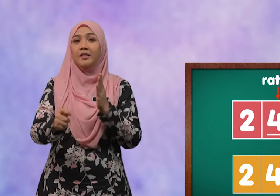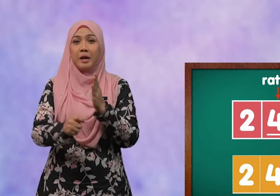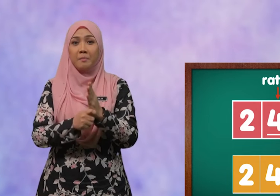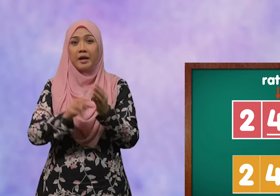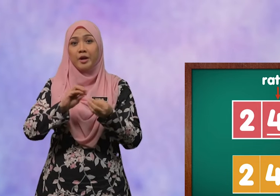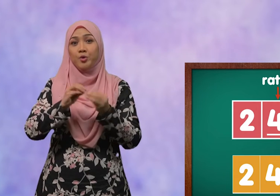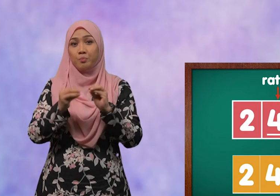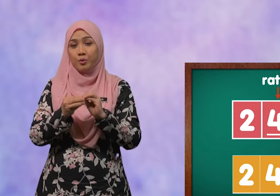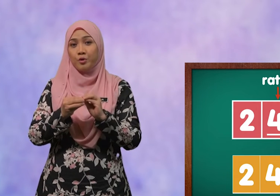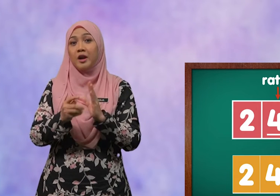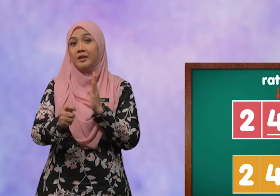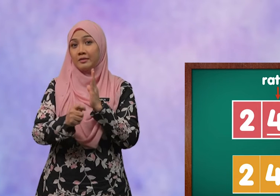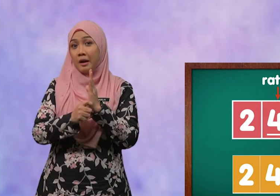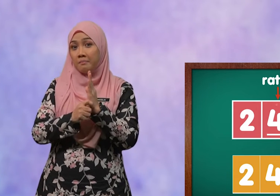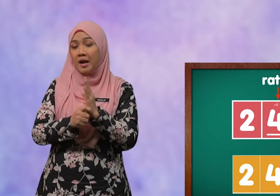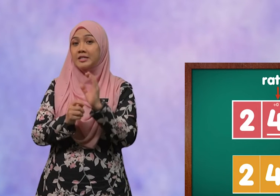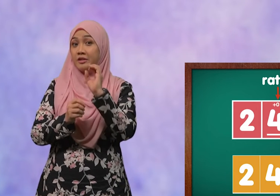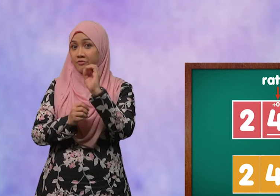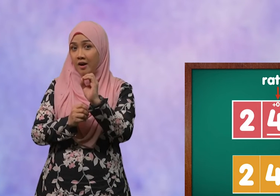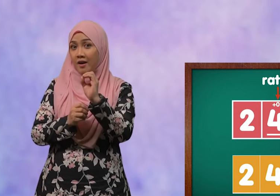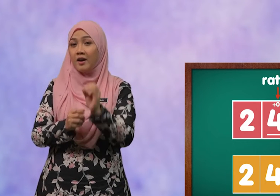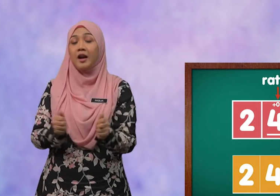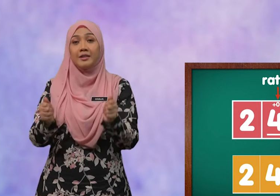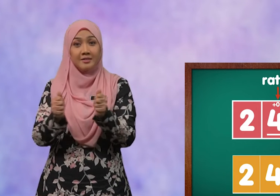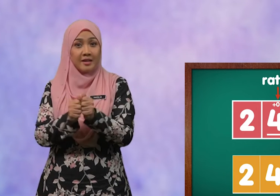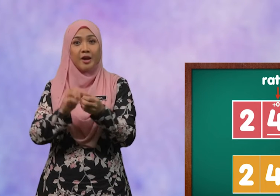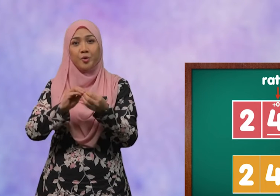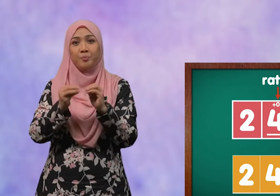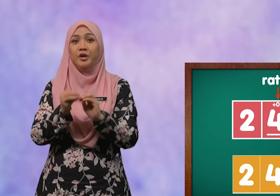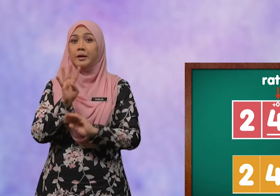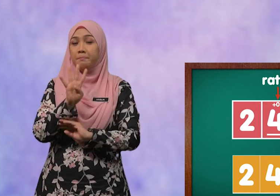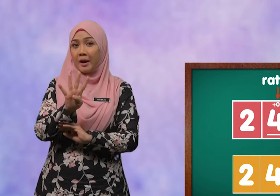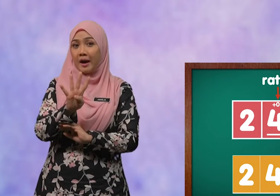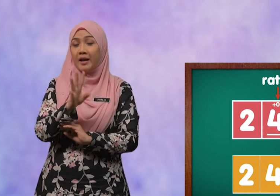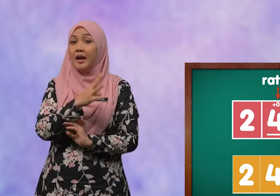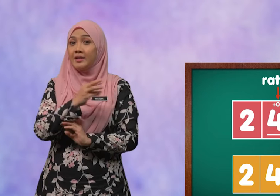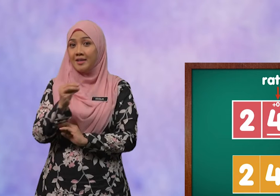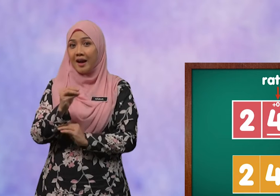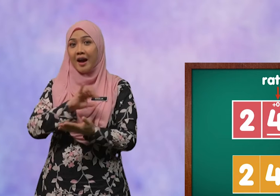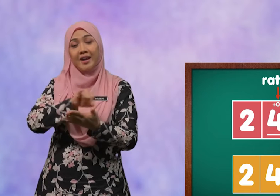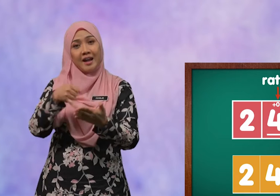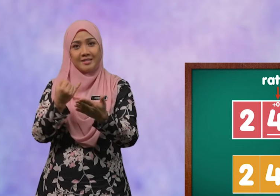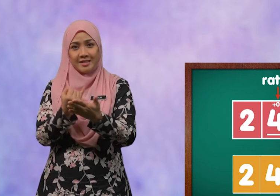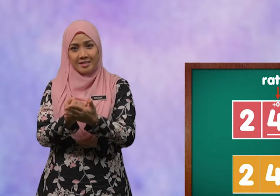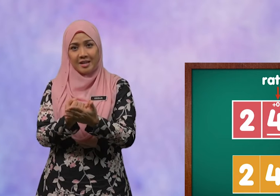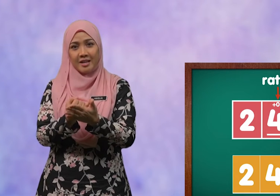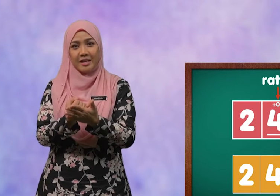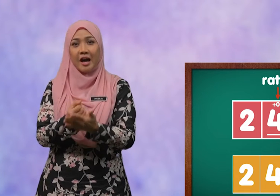tambahkan nombor tambah sifar dengan nombor empat dan hasilnya adalah